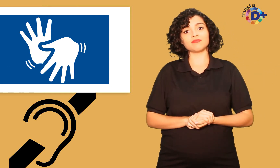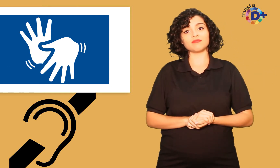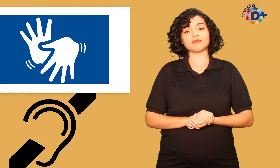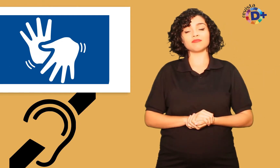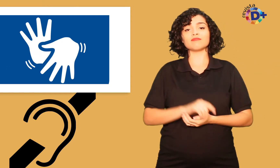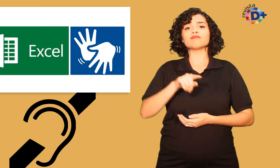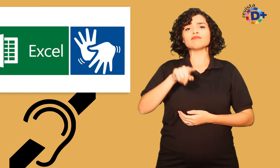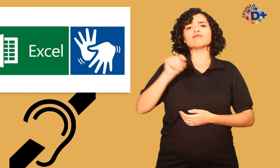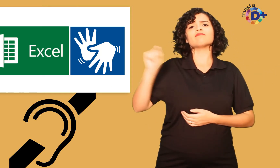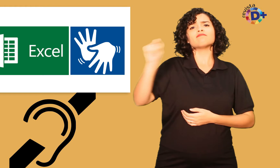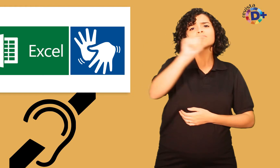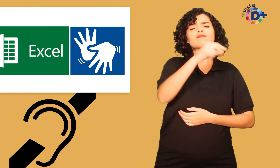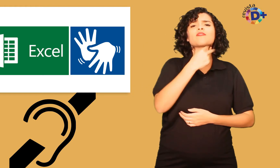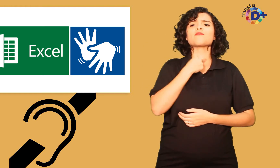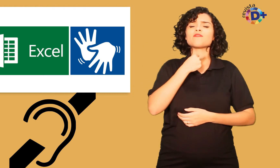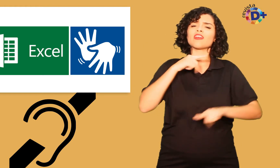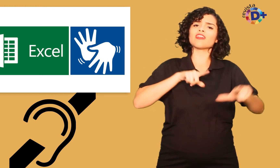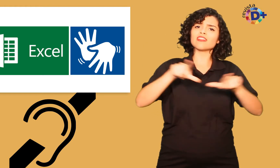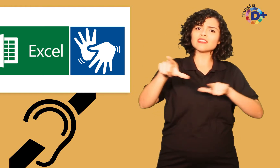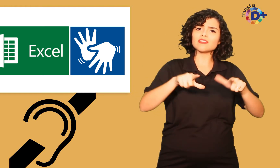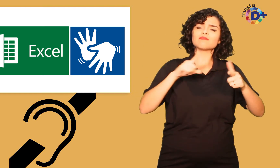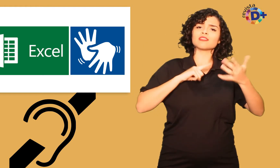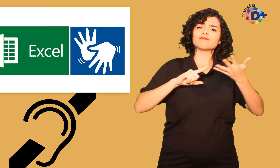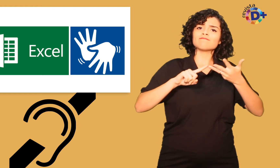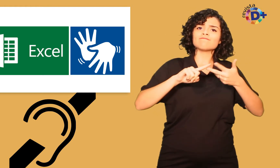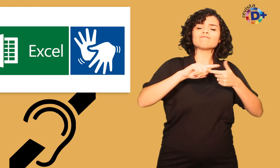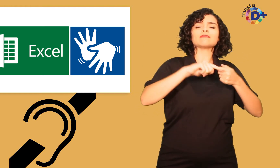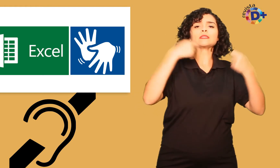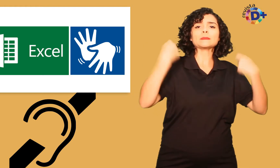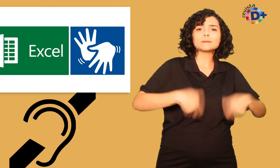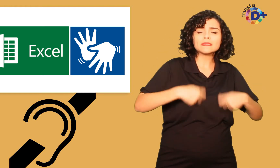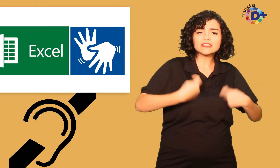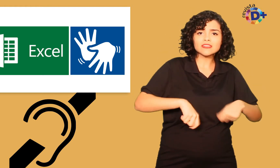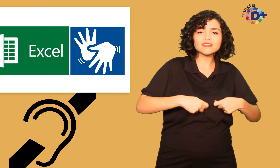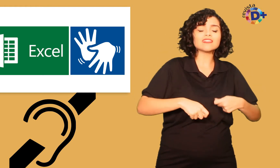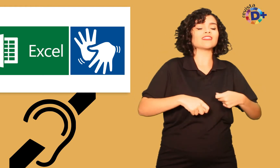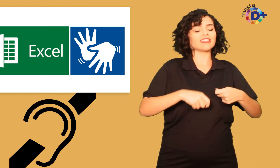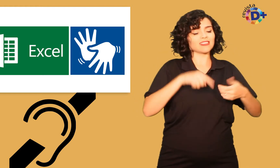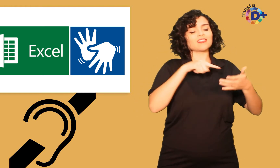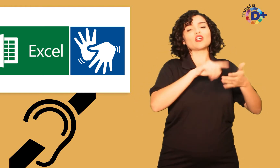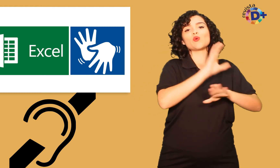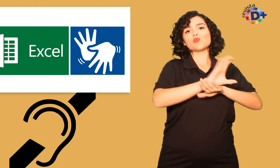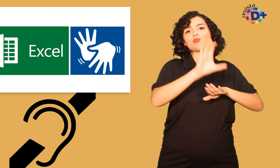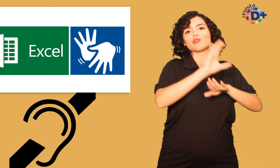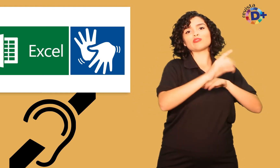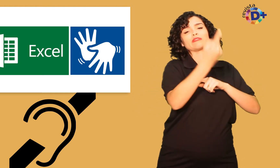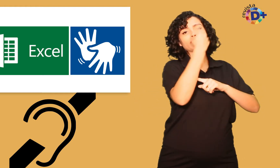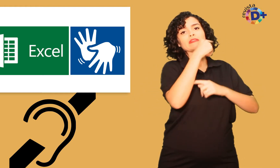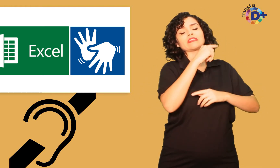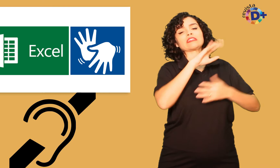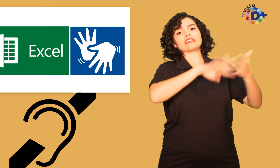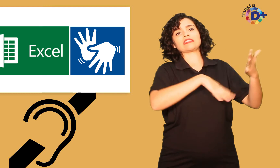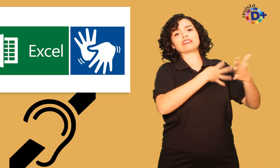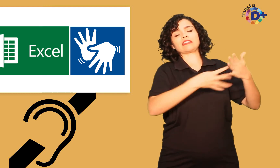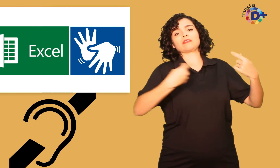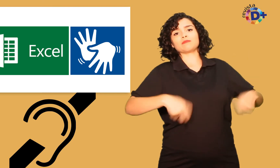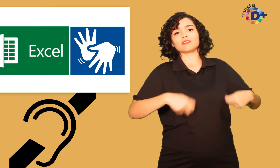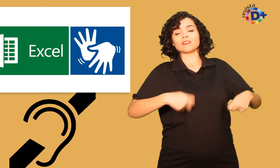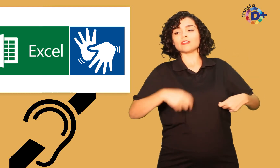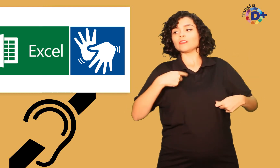Considerado um requisito básico na descrição para diversas oportunidades de emprego, o curso de Excel em Libras permite que o